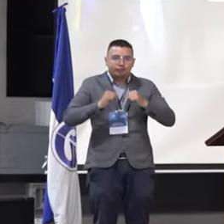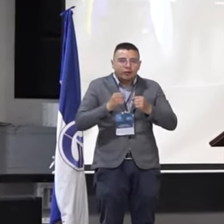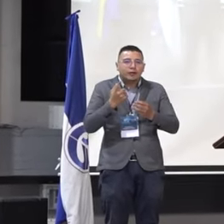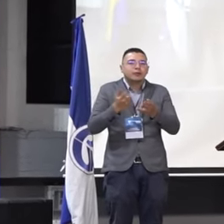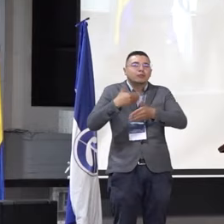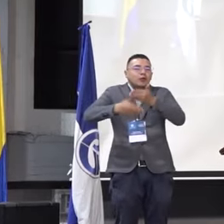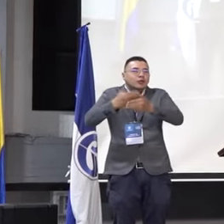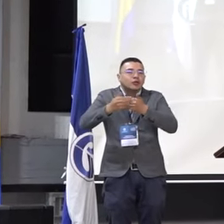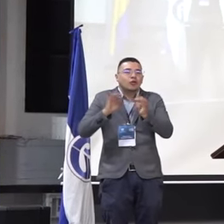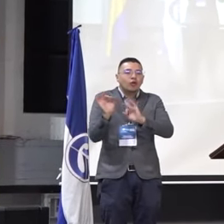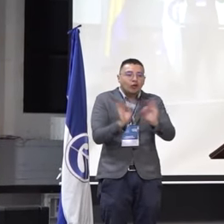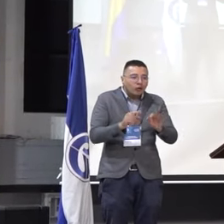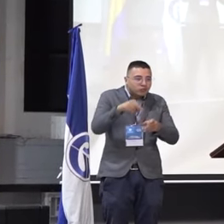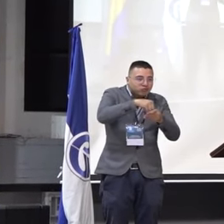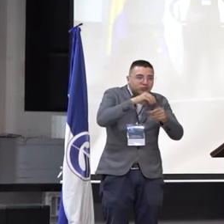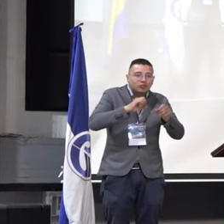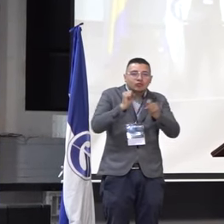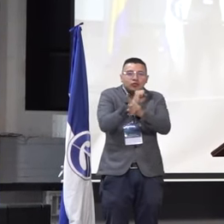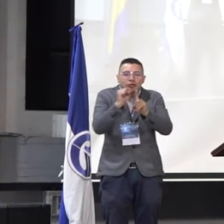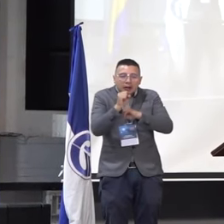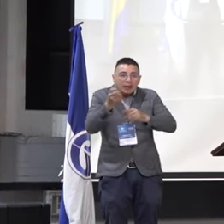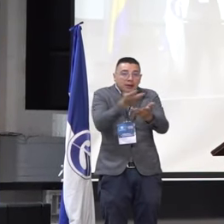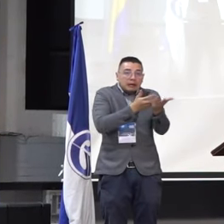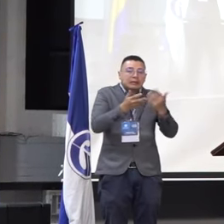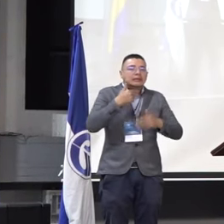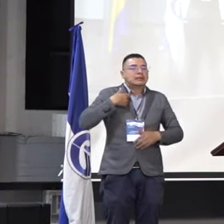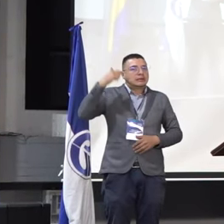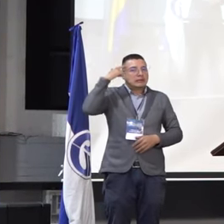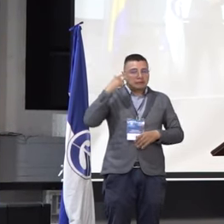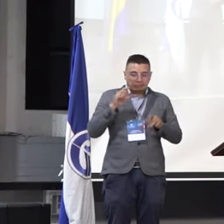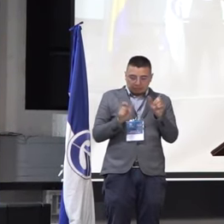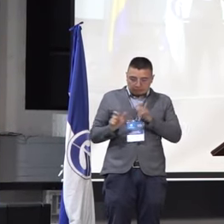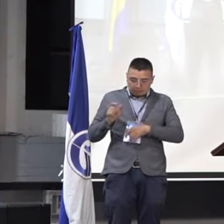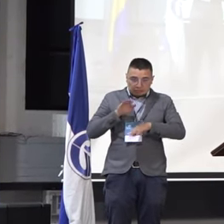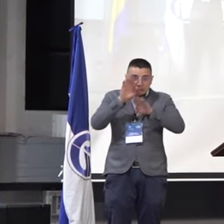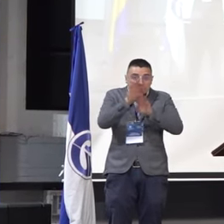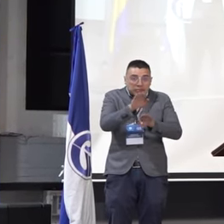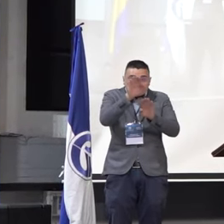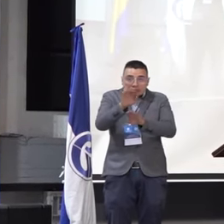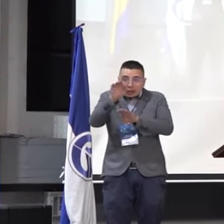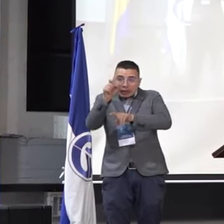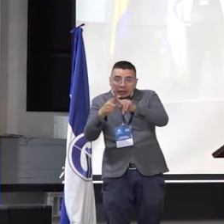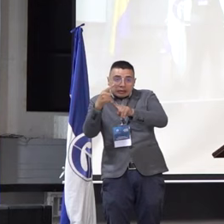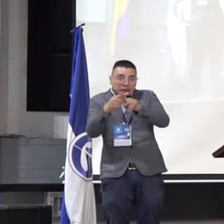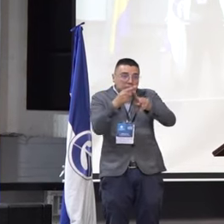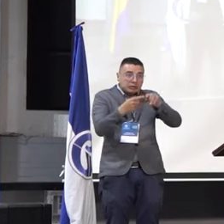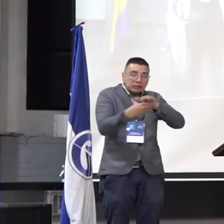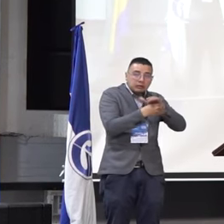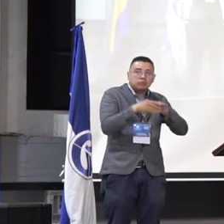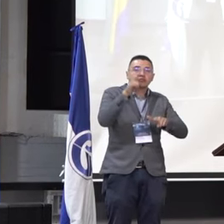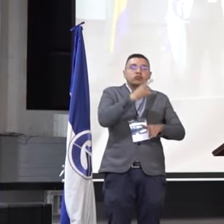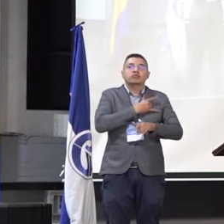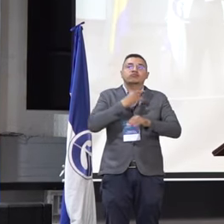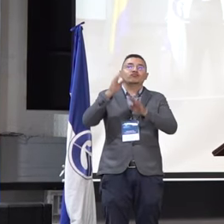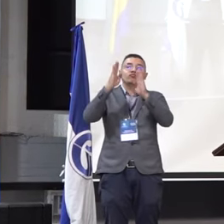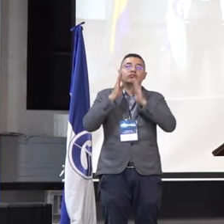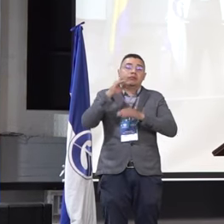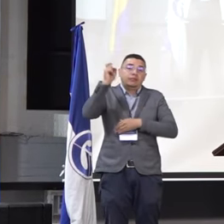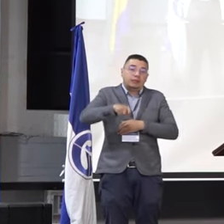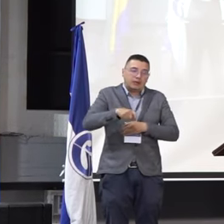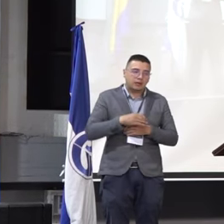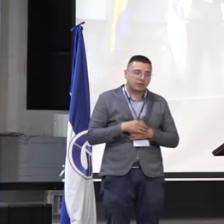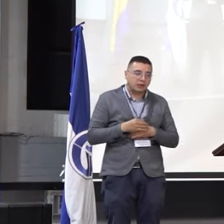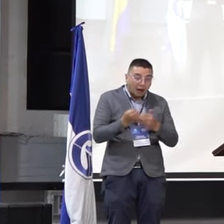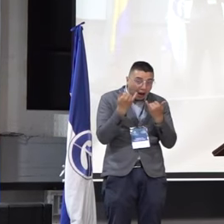en organización social, y creemos que los egresados somos ese polo a tierra y la universidad nos tiene que escuchar. Entonces,